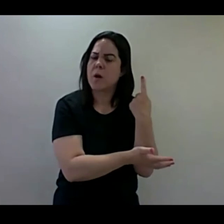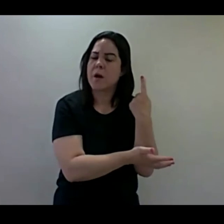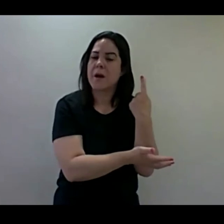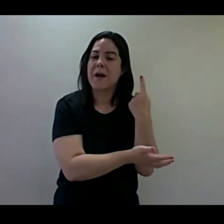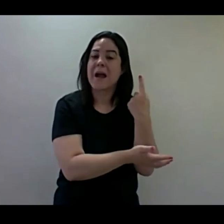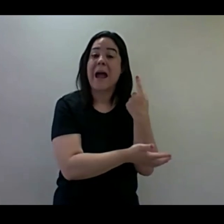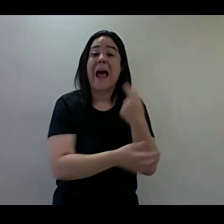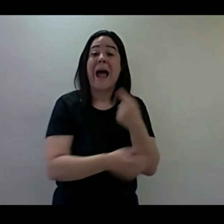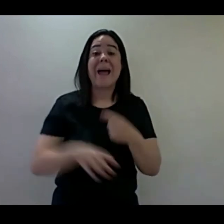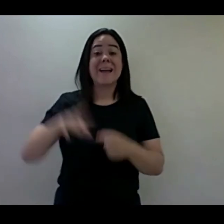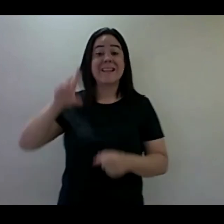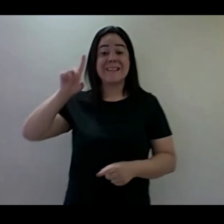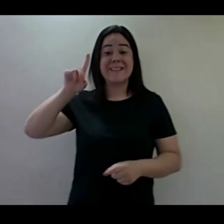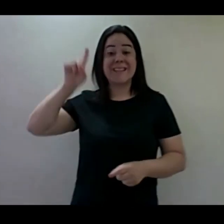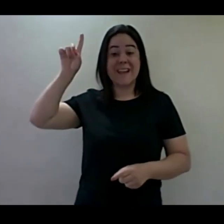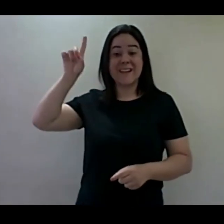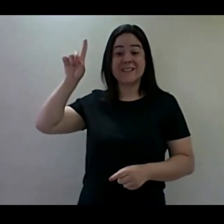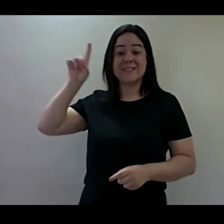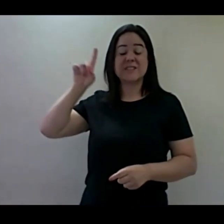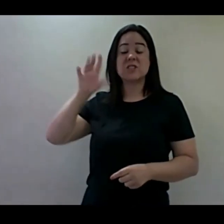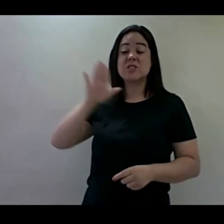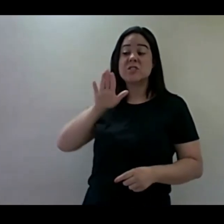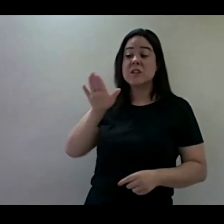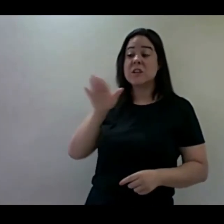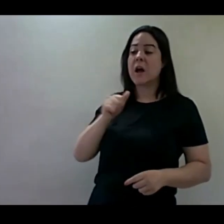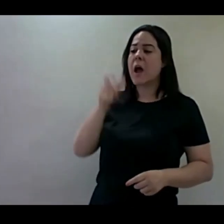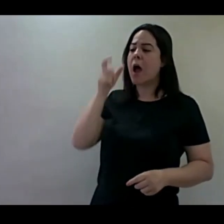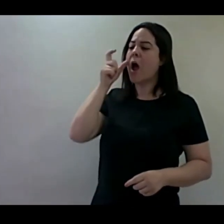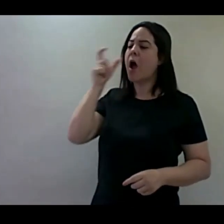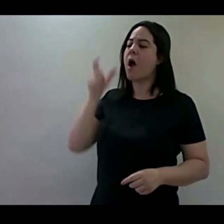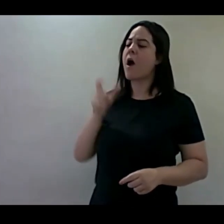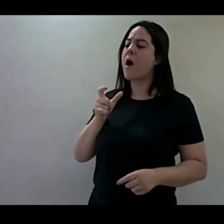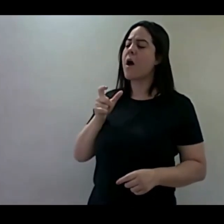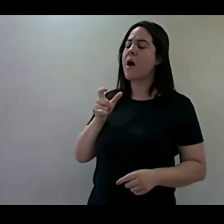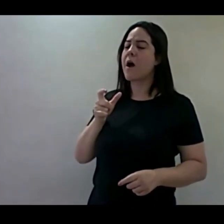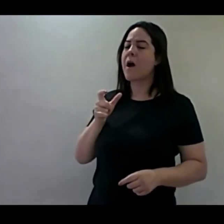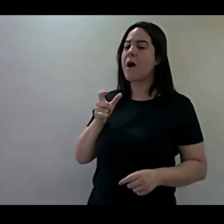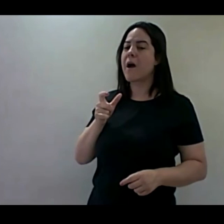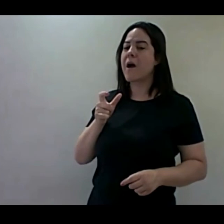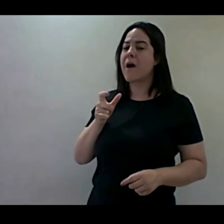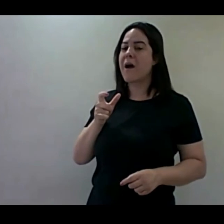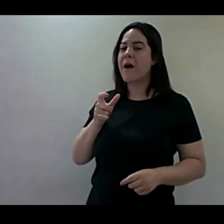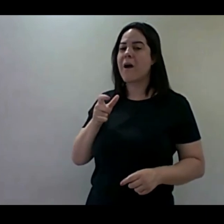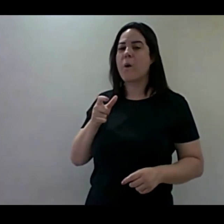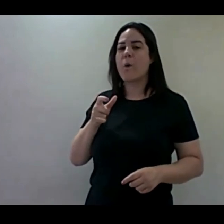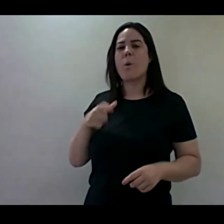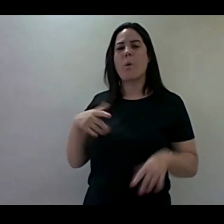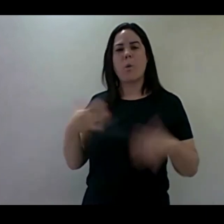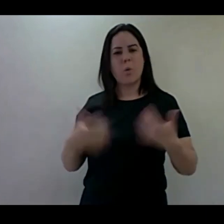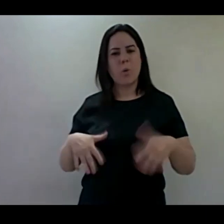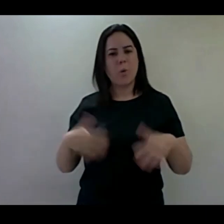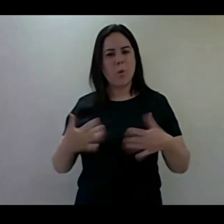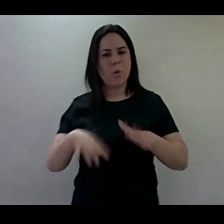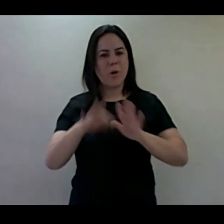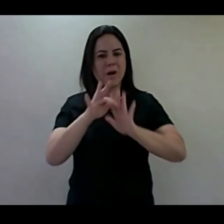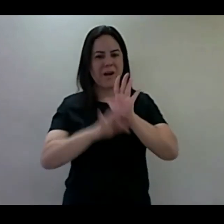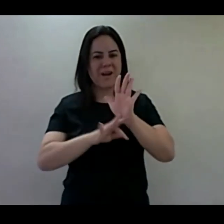Moisés. Deus chamando a atenção. Então, lição incrível desse texto. A sarça em chamas